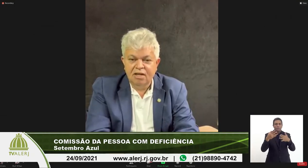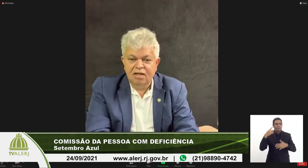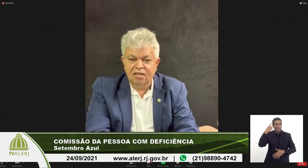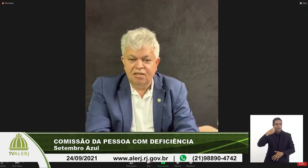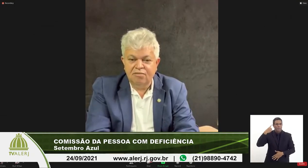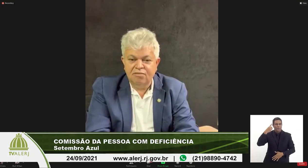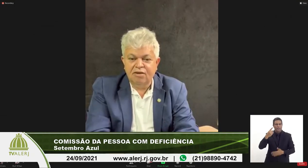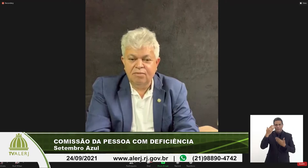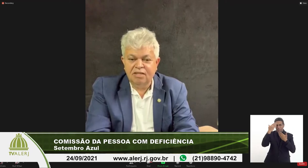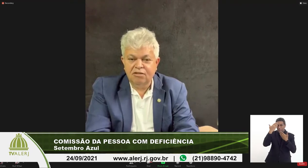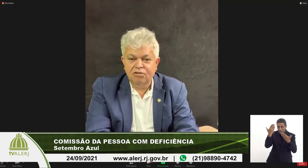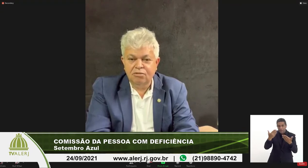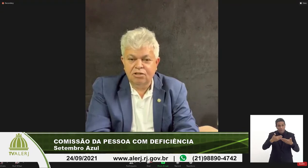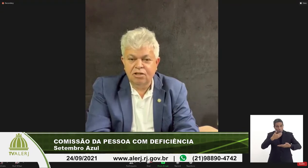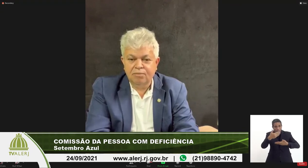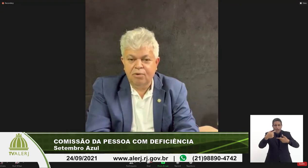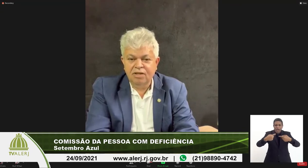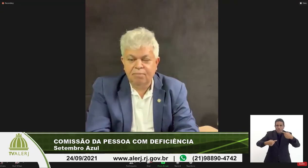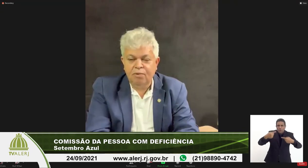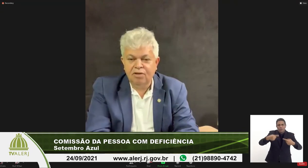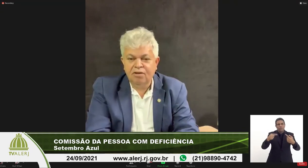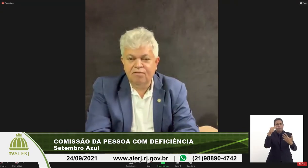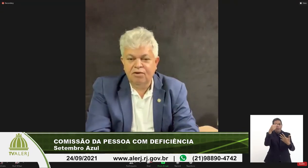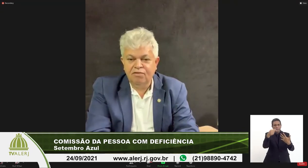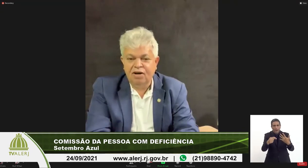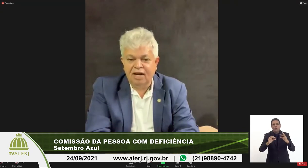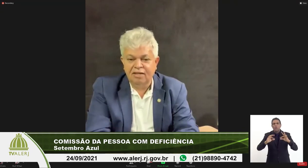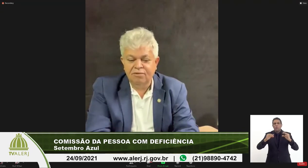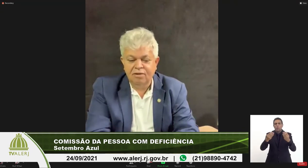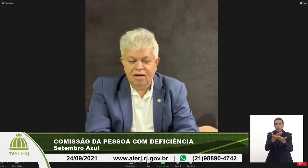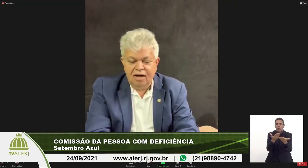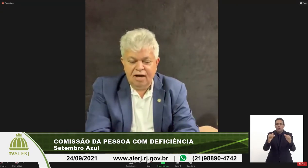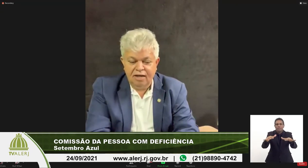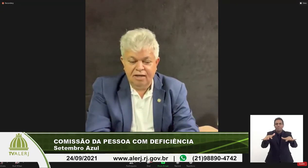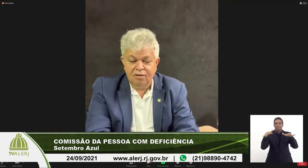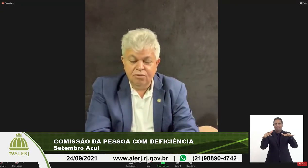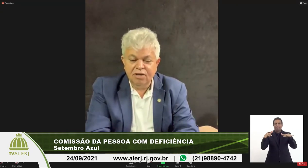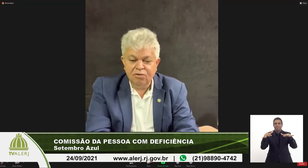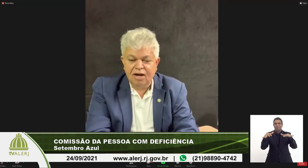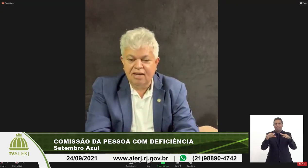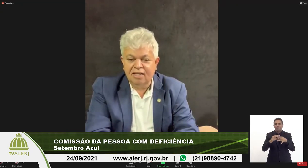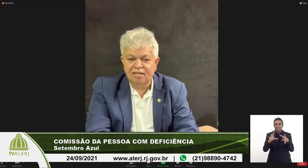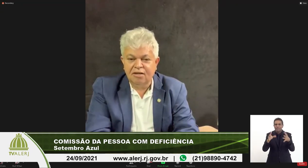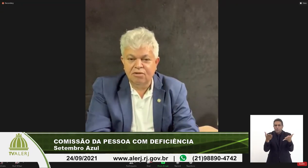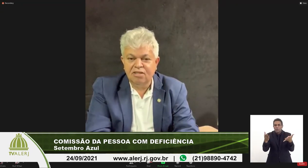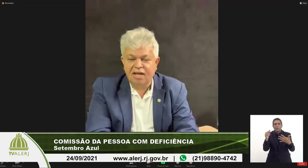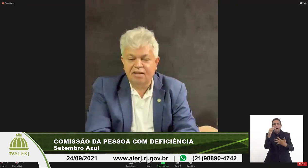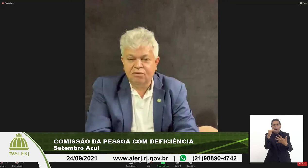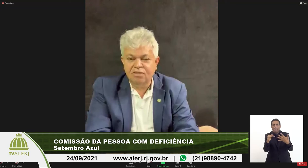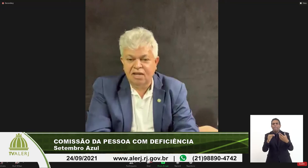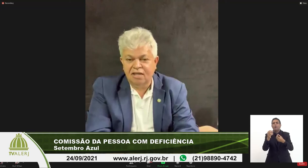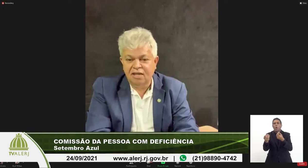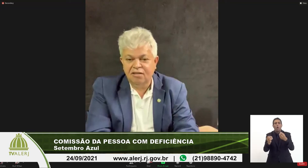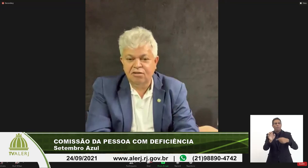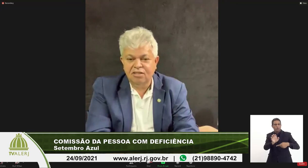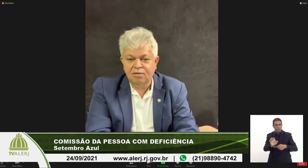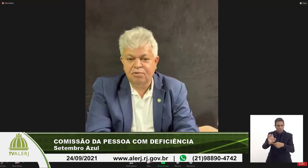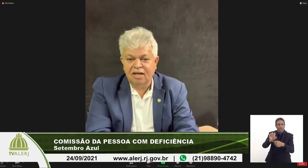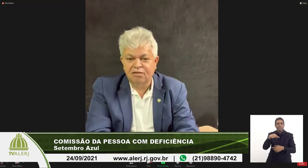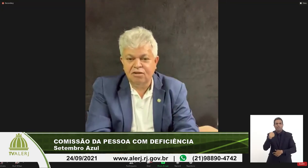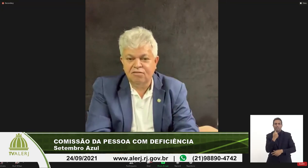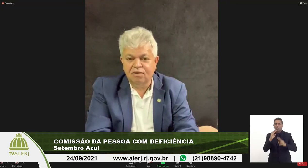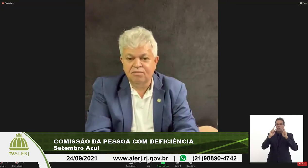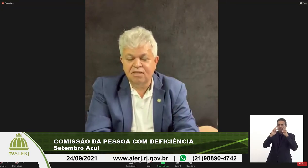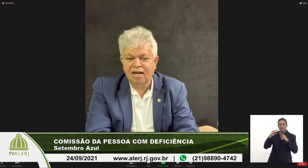e a gente vai começar a discutir quanto a ponto que foi falado aí o que tocar na questão do estado com certeza nós